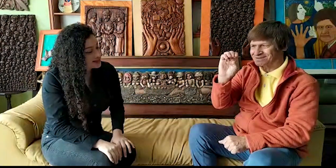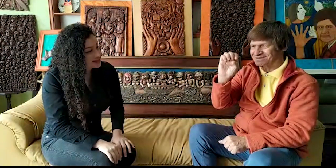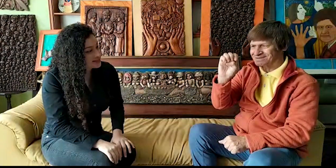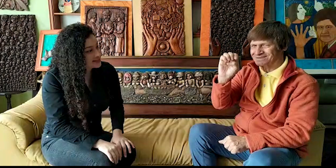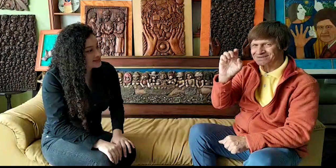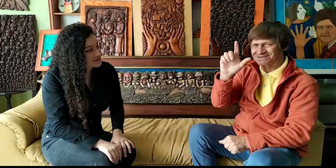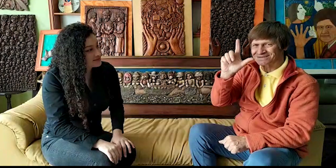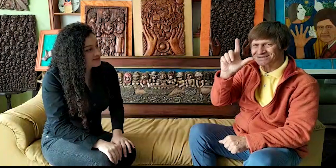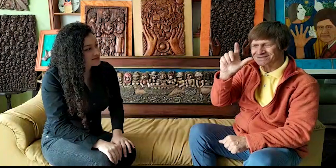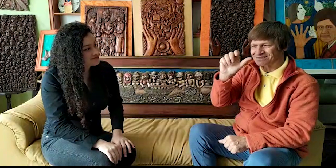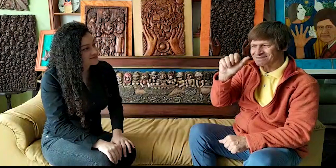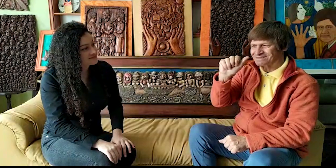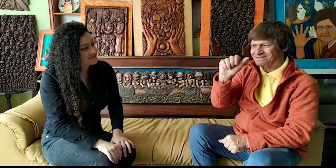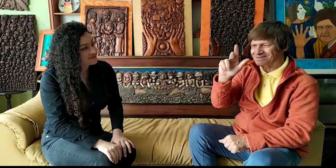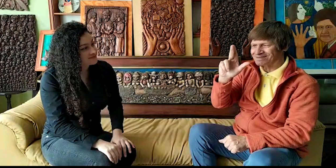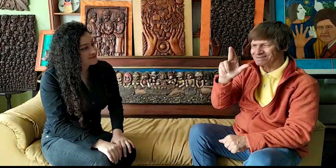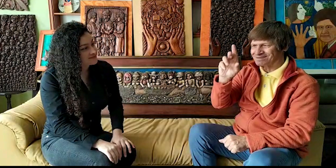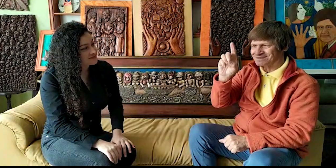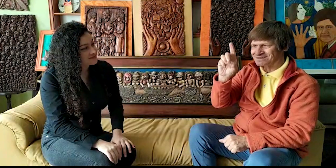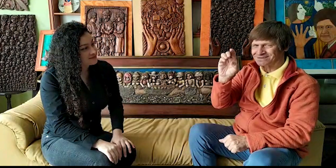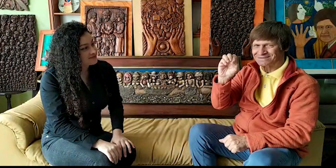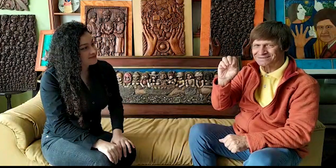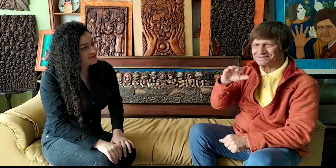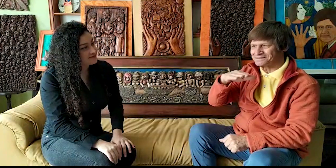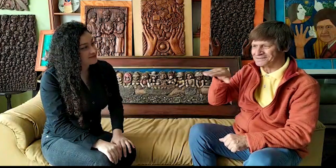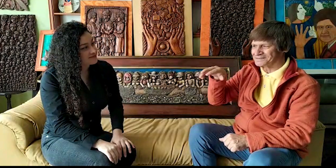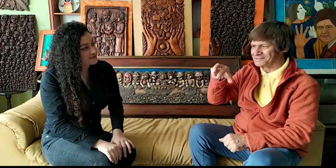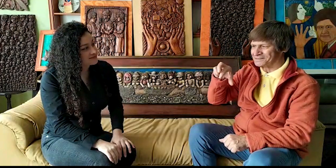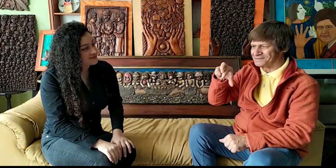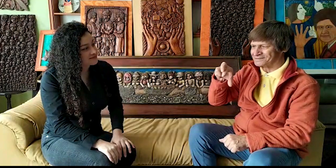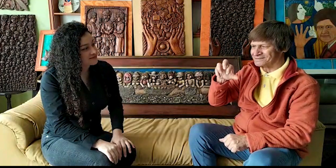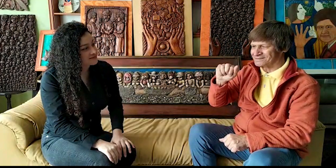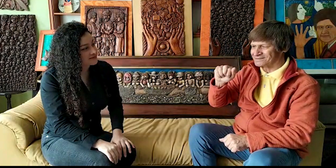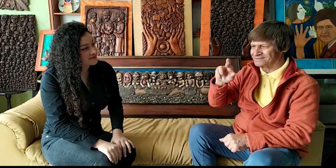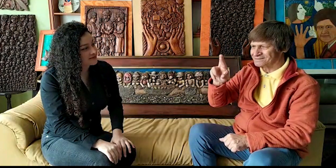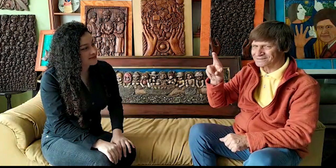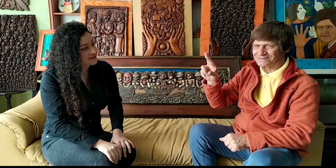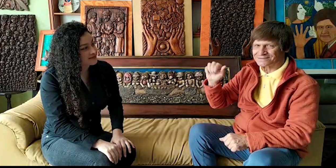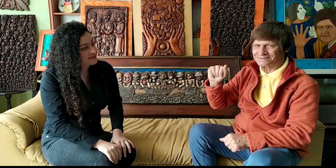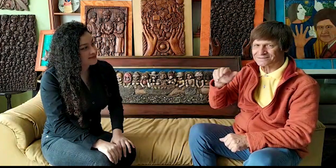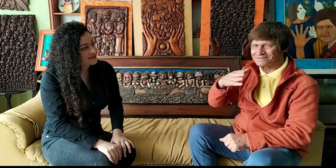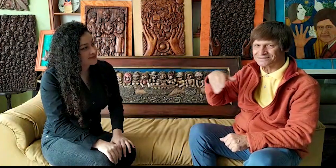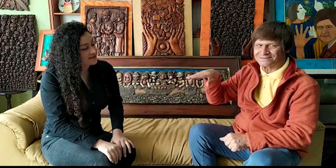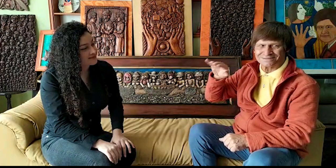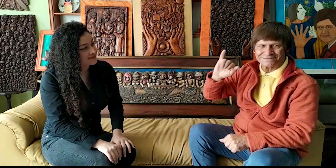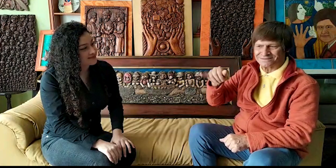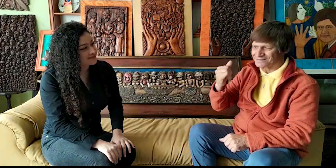es Abelardo Parra